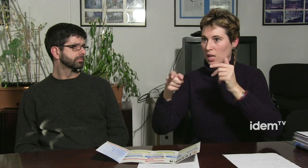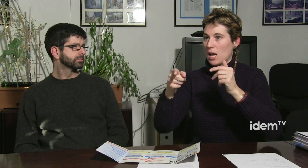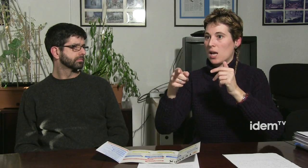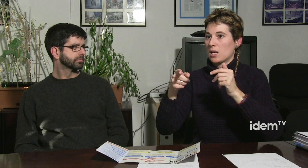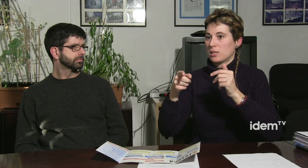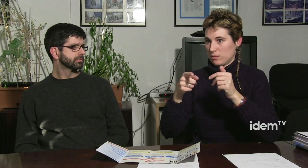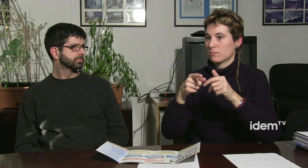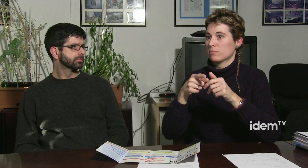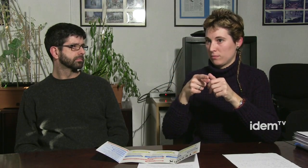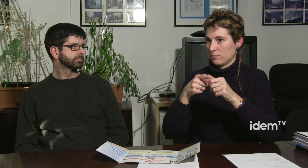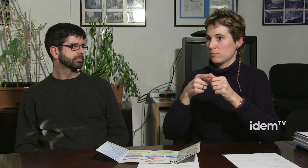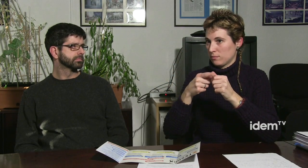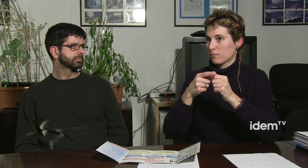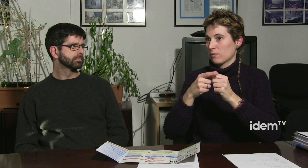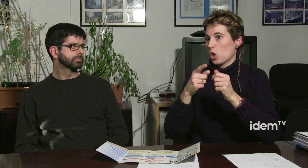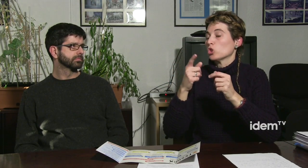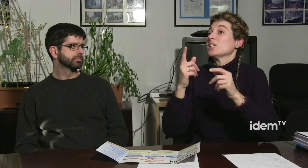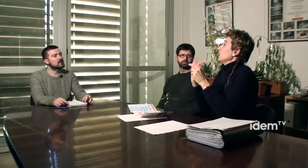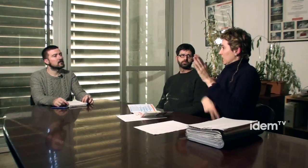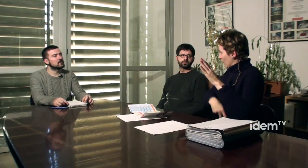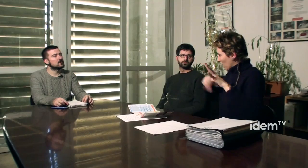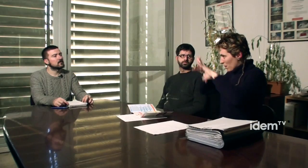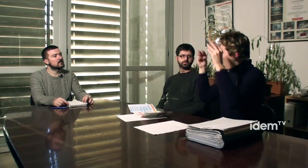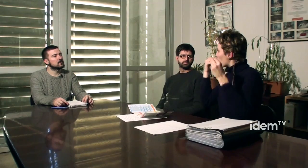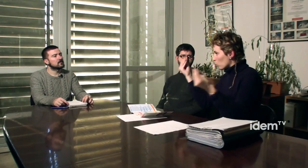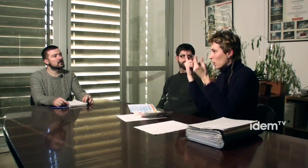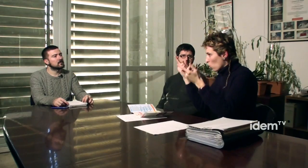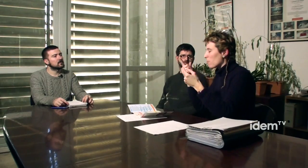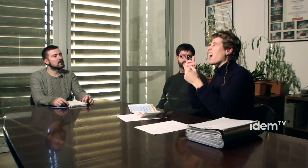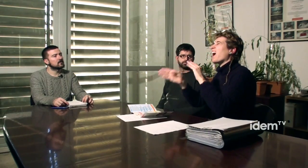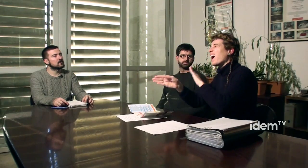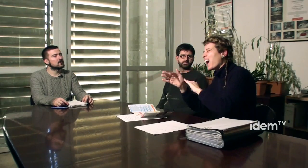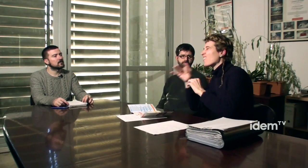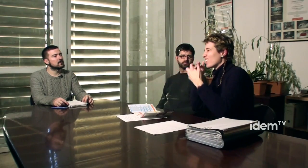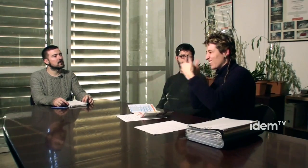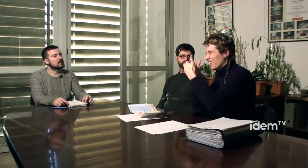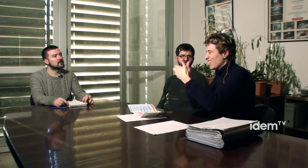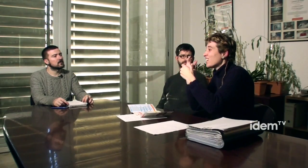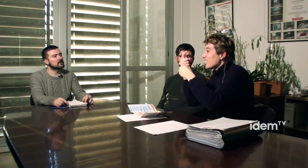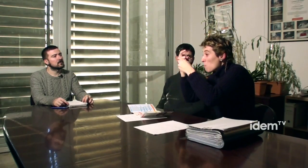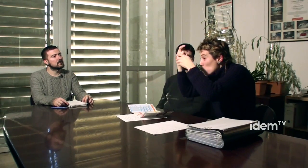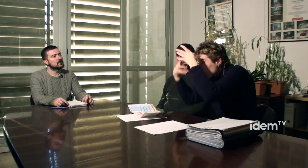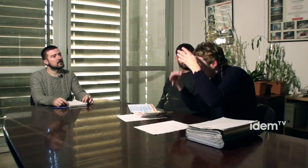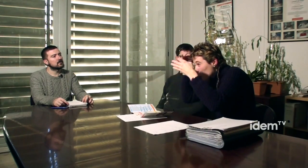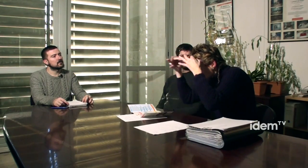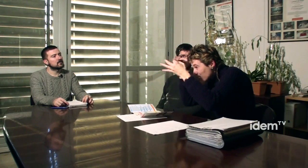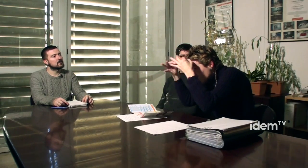hem de construir tallers, hem de construir eines per establir aquest pont de comunicació.